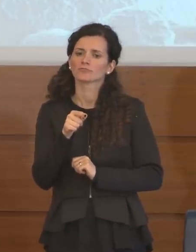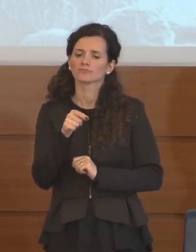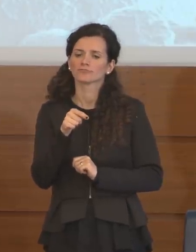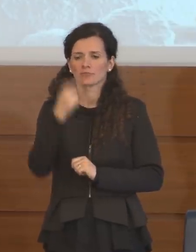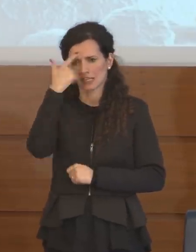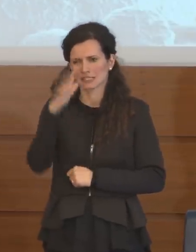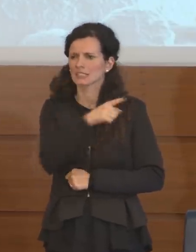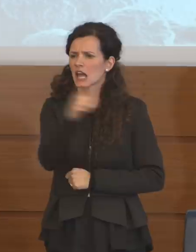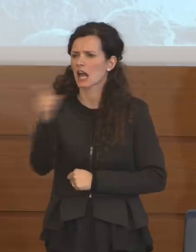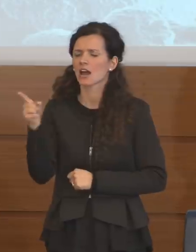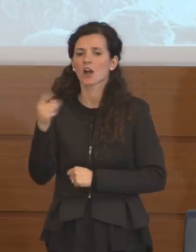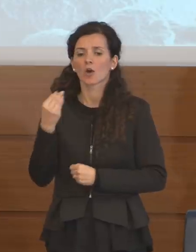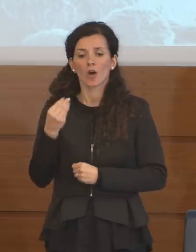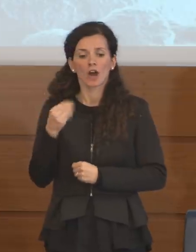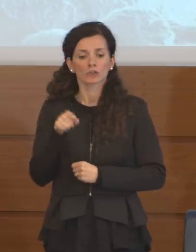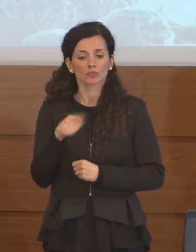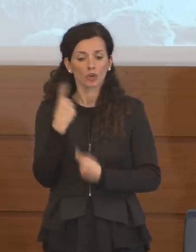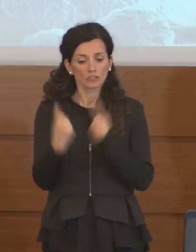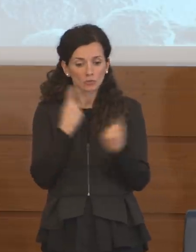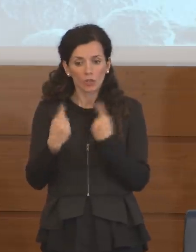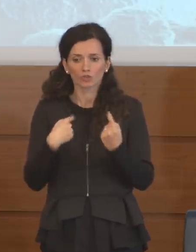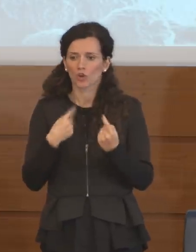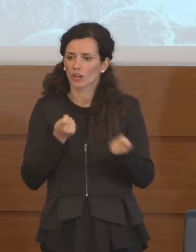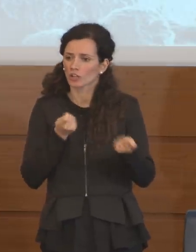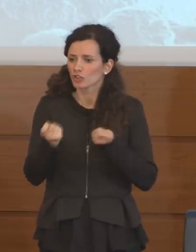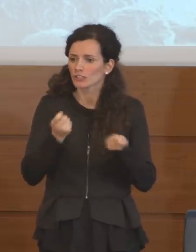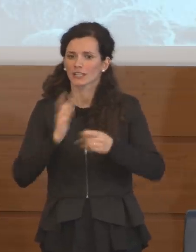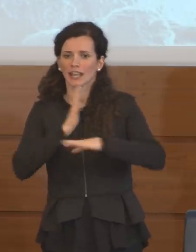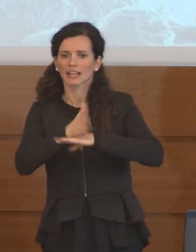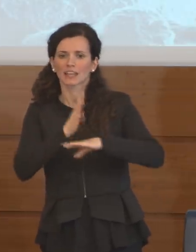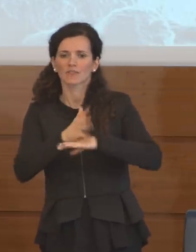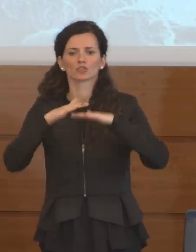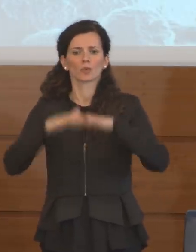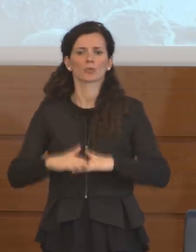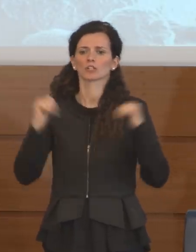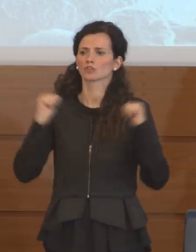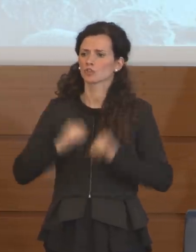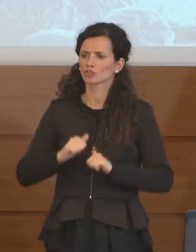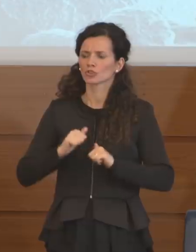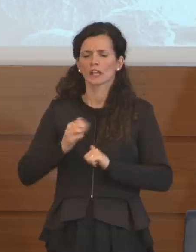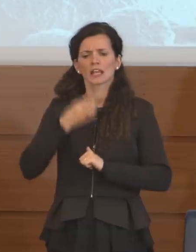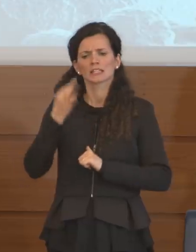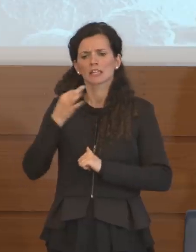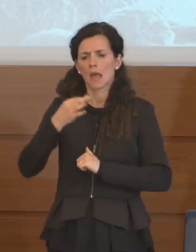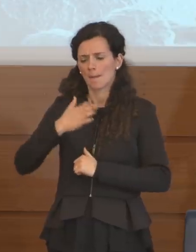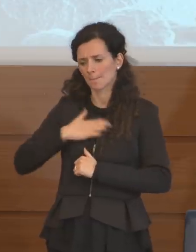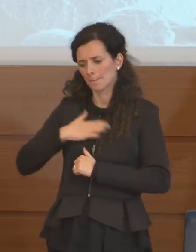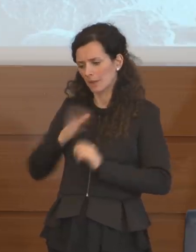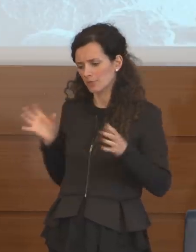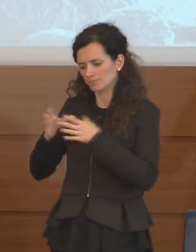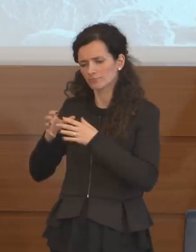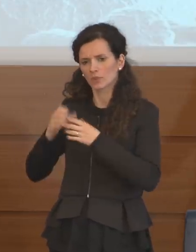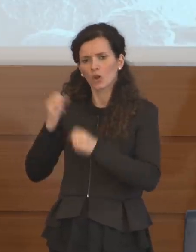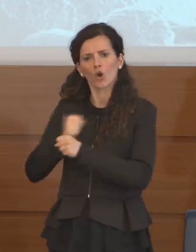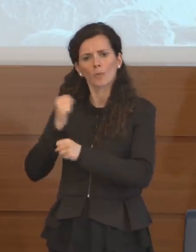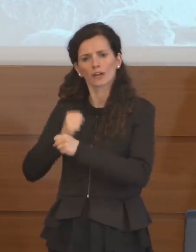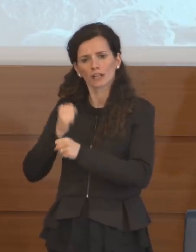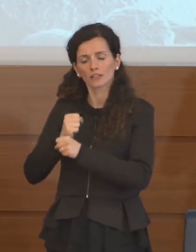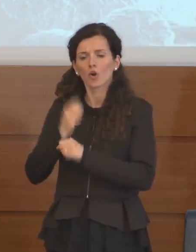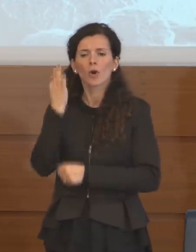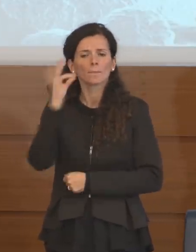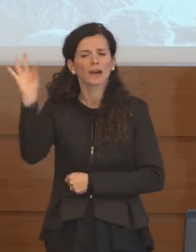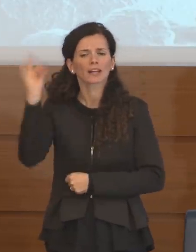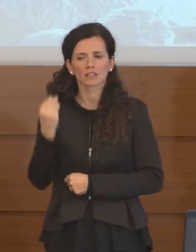sapete quando noi gestiamo l'intervento di protezione civile lo facciamo con le nostre strutture operative, quindi in